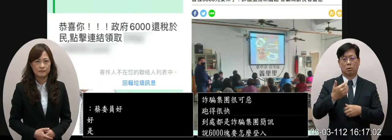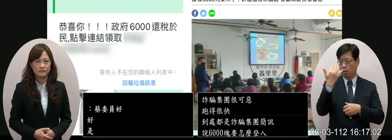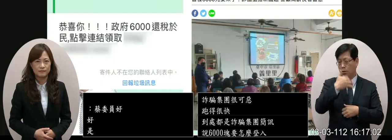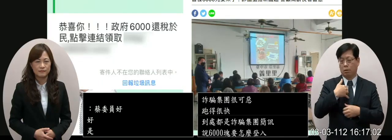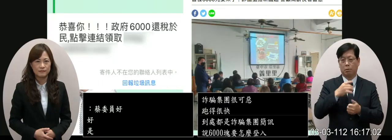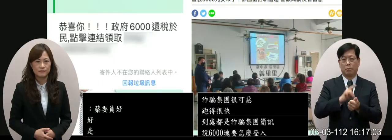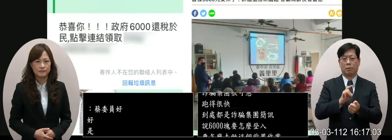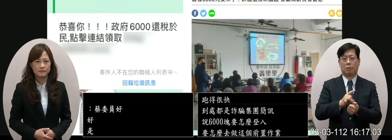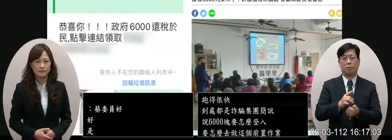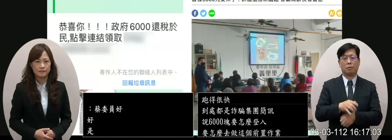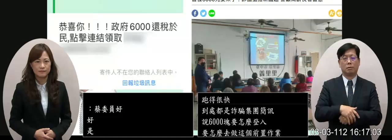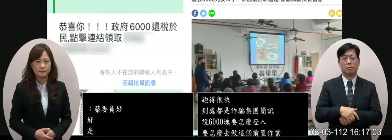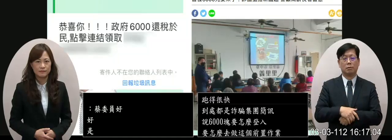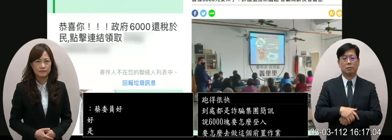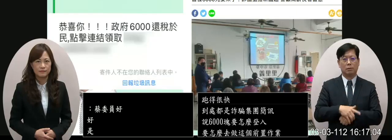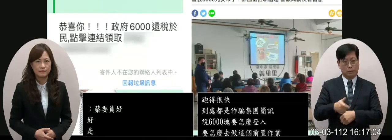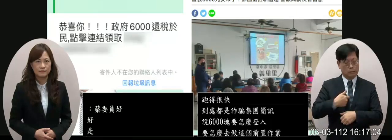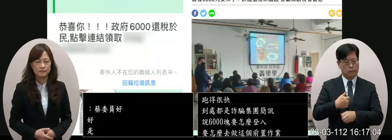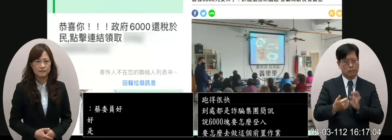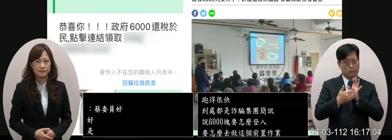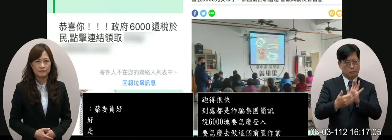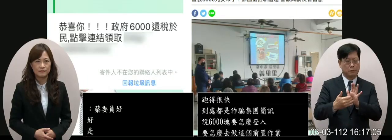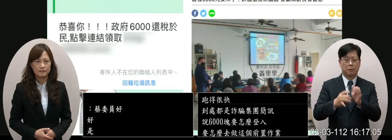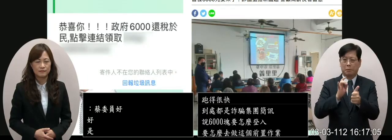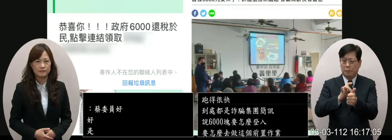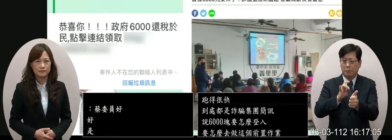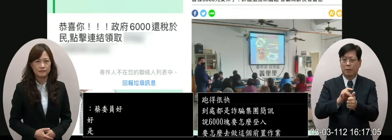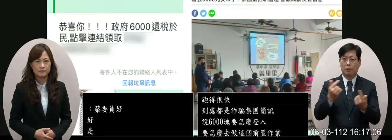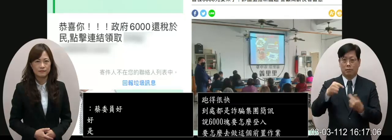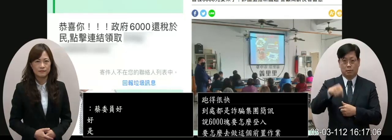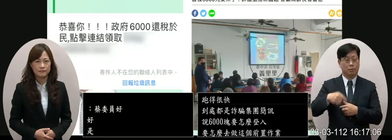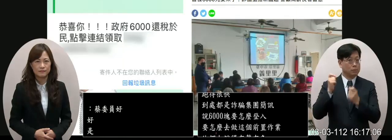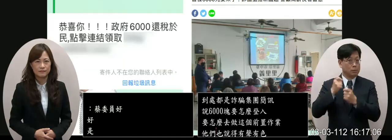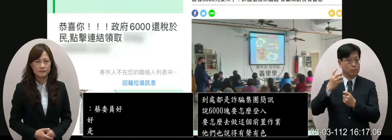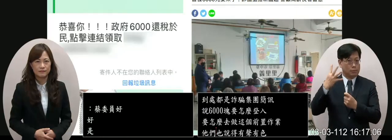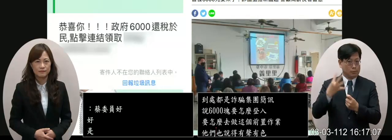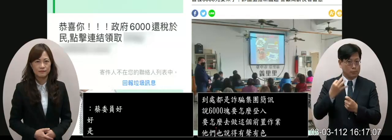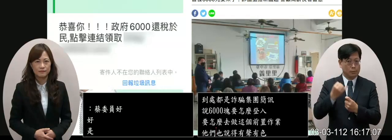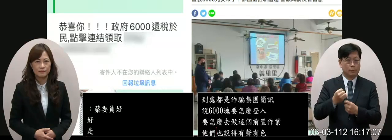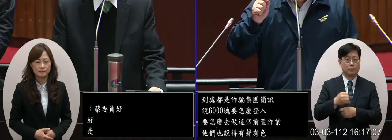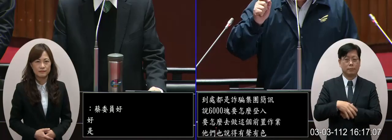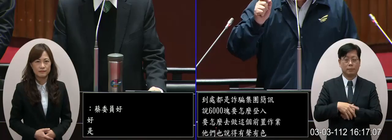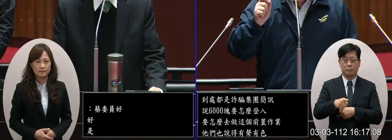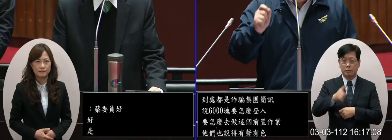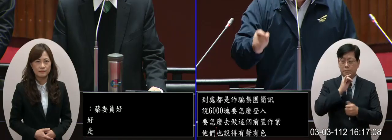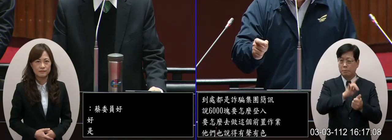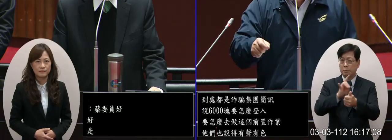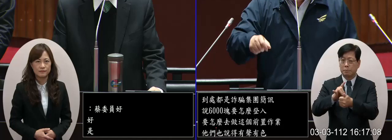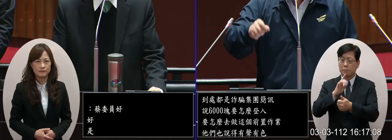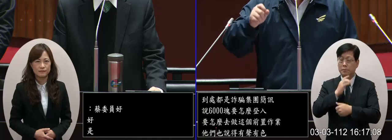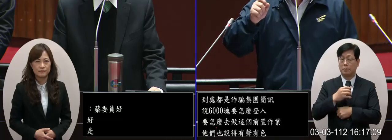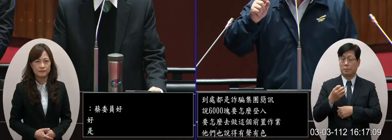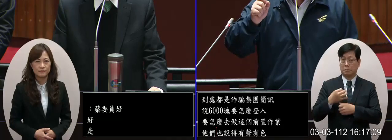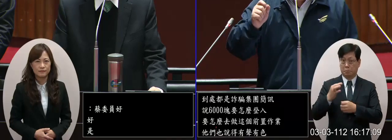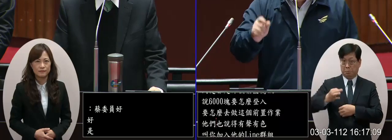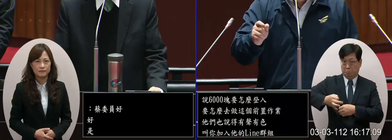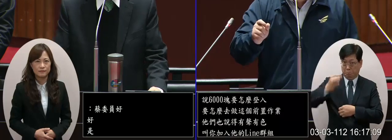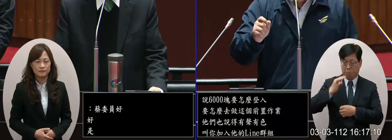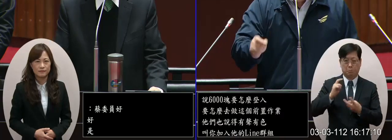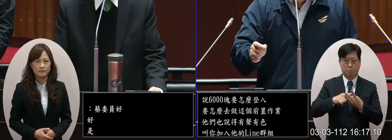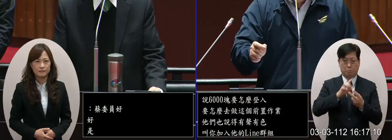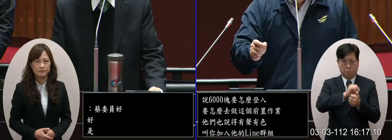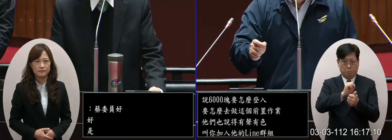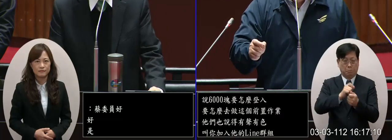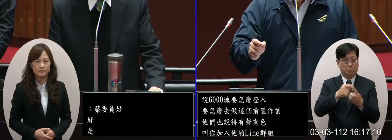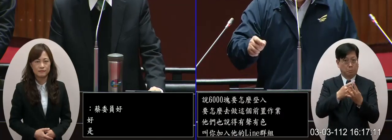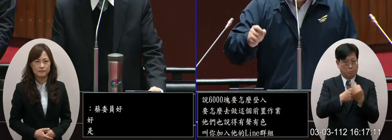所以我是覺得說怎麼杜絕詐騙尤其我們知道這幾年來這個詐騙的不管是金額或者是我們破